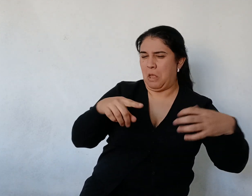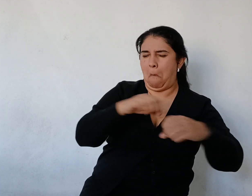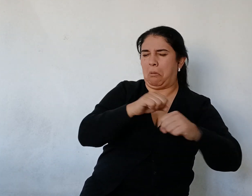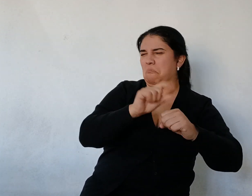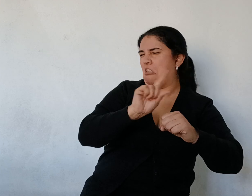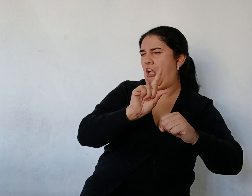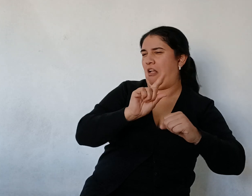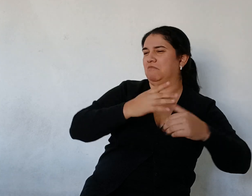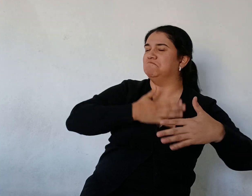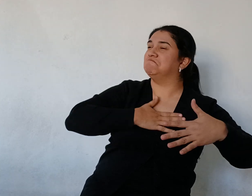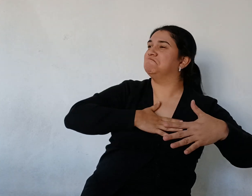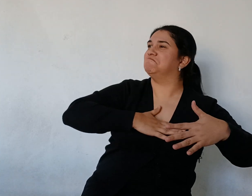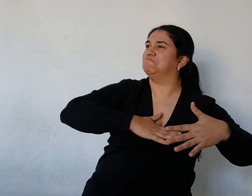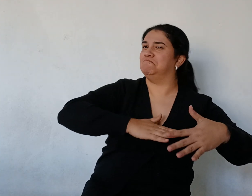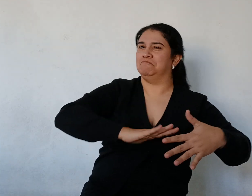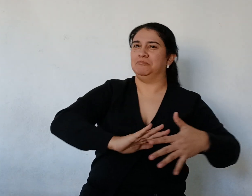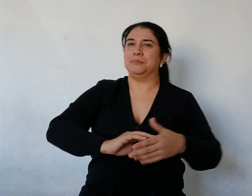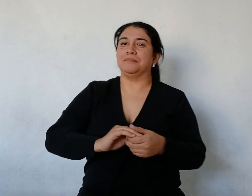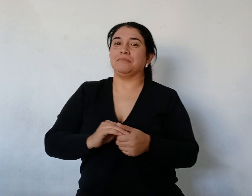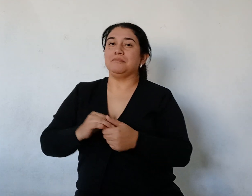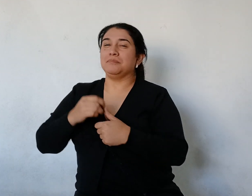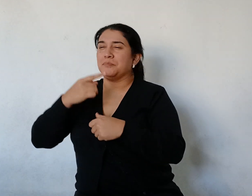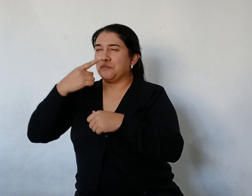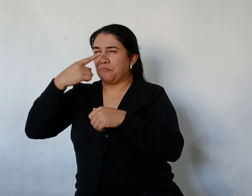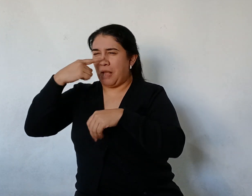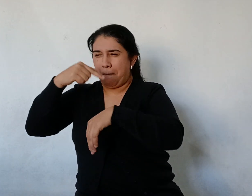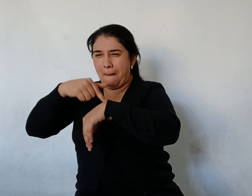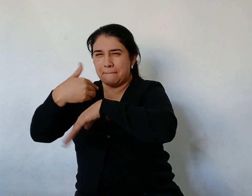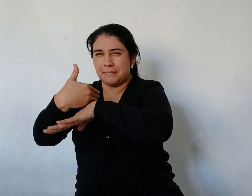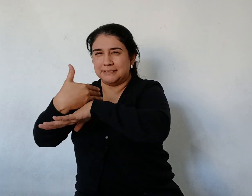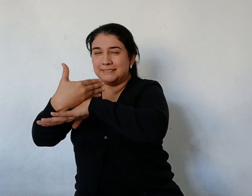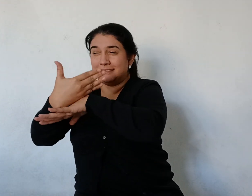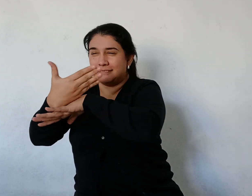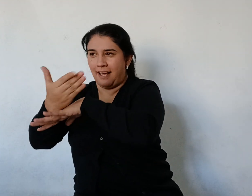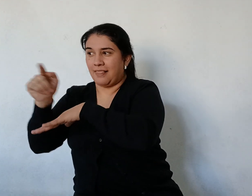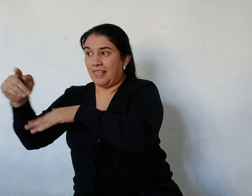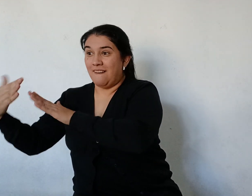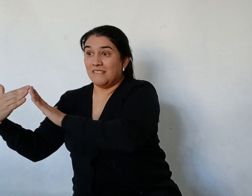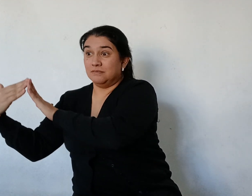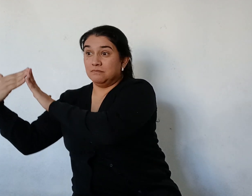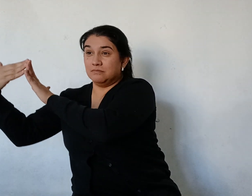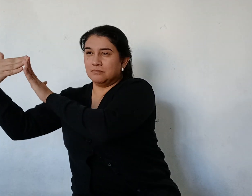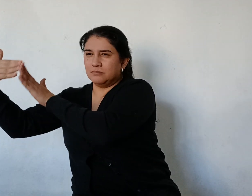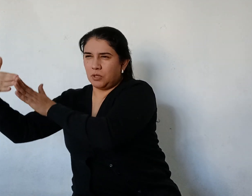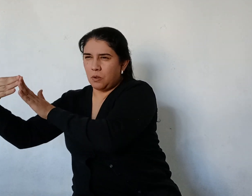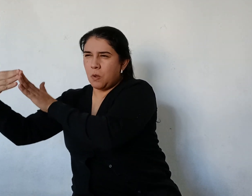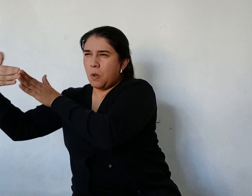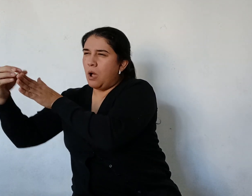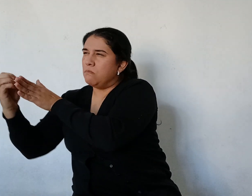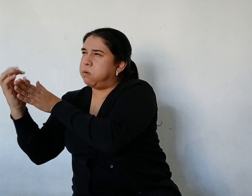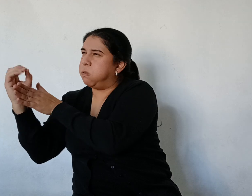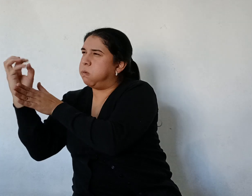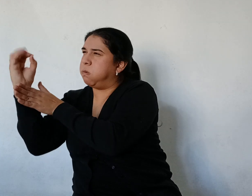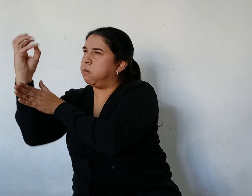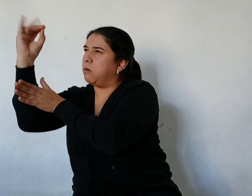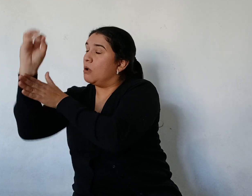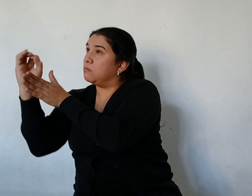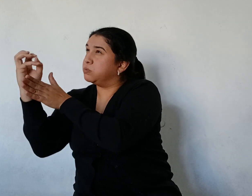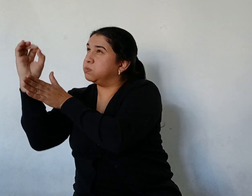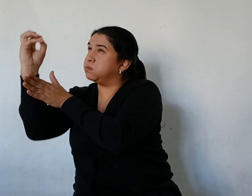Pero un rato después El buque volvió a llenarse de humo Y con un horrible estampido La bala reventó en el